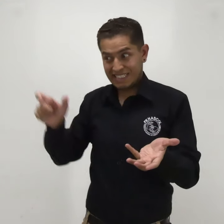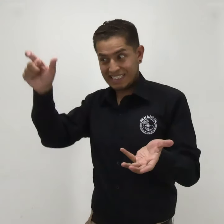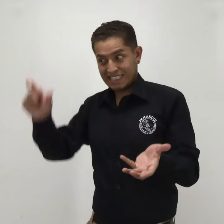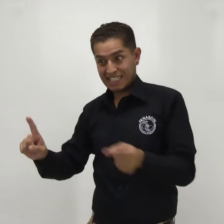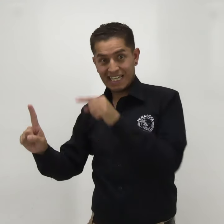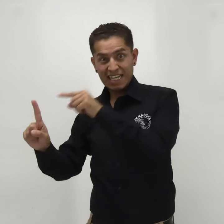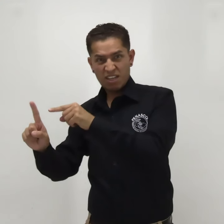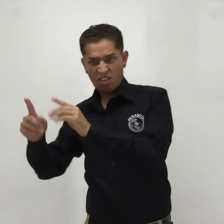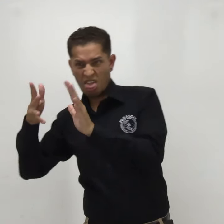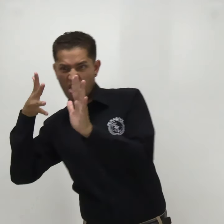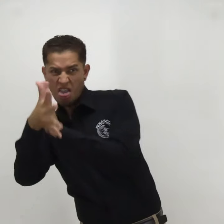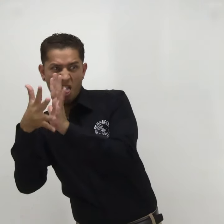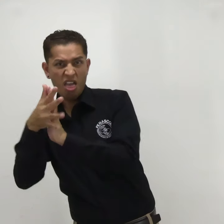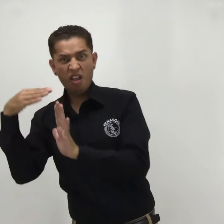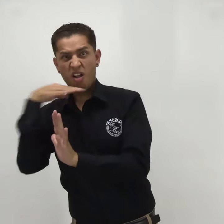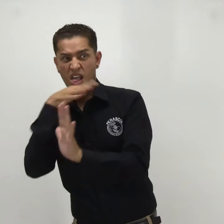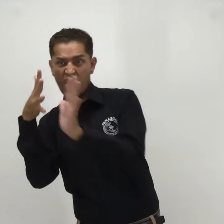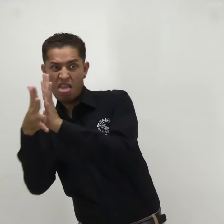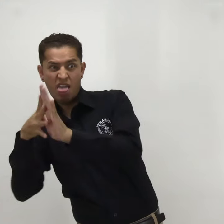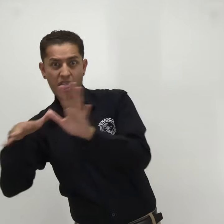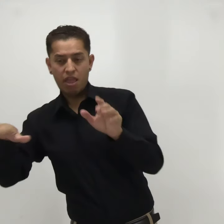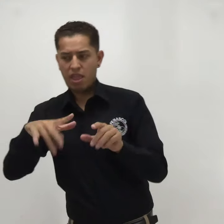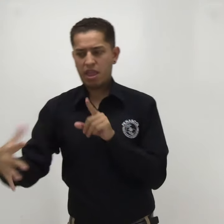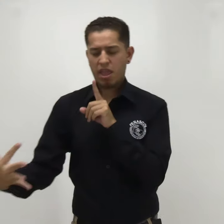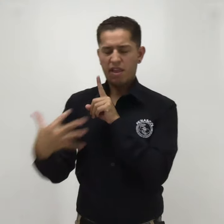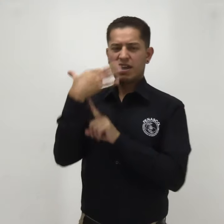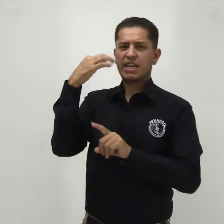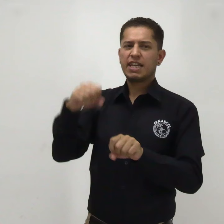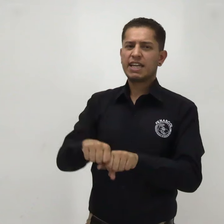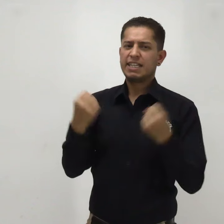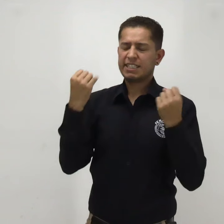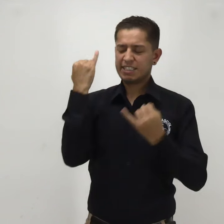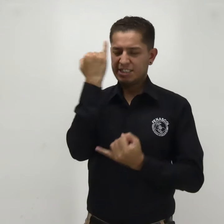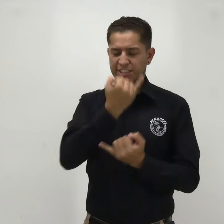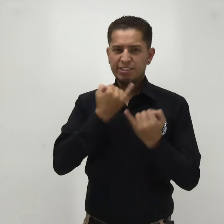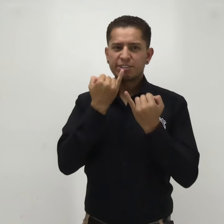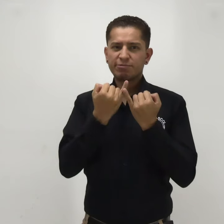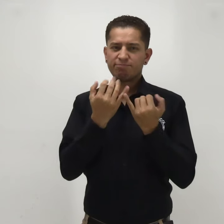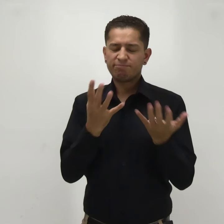ha luchado por su patrimonio lingüístico y cultural.